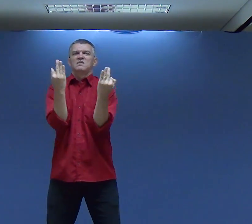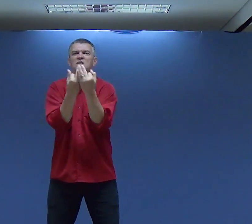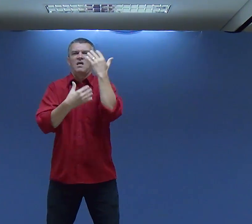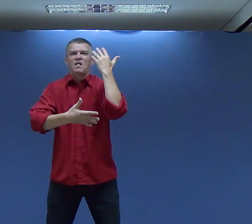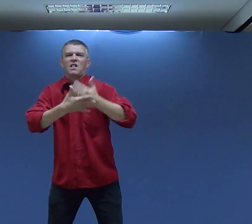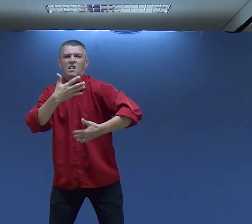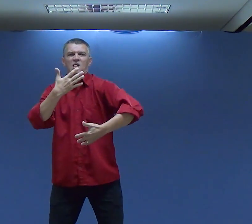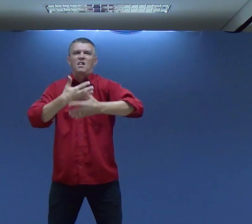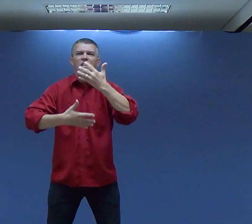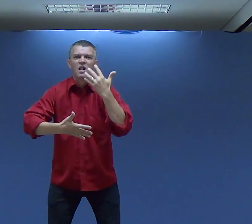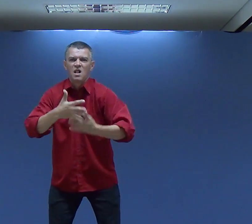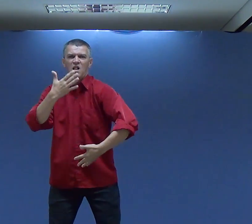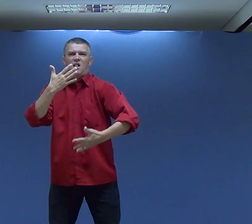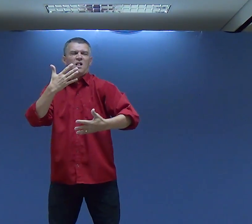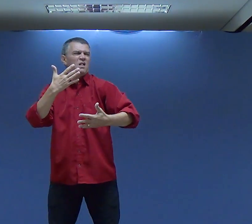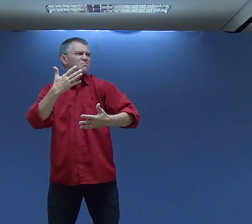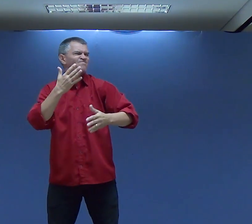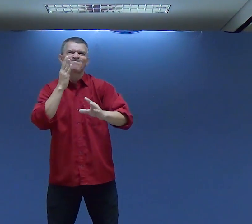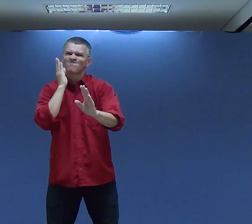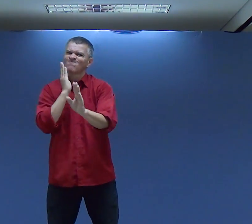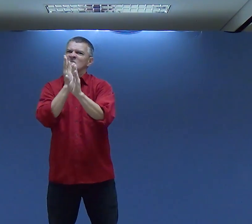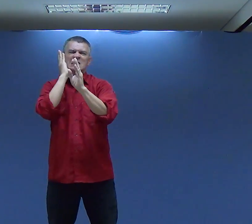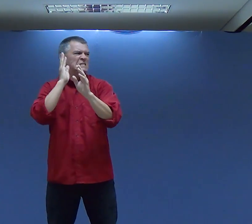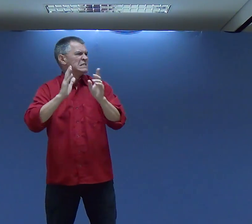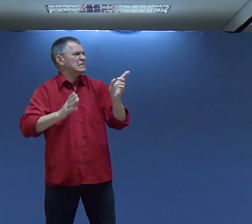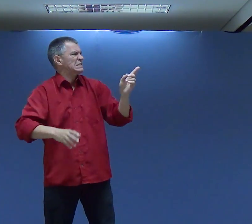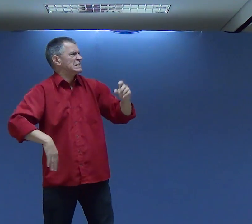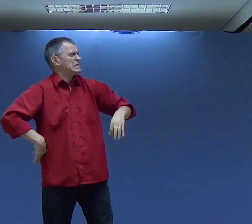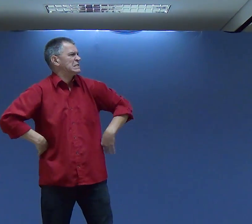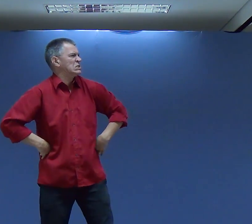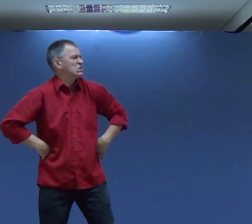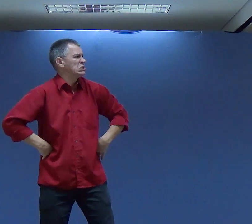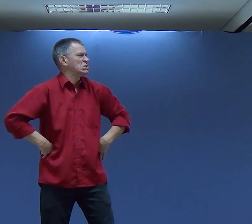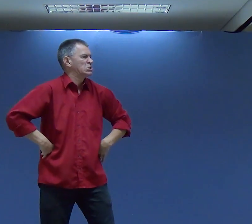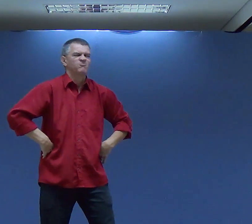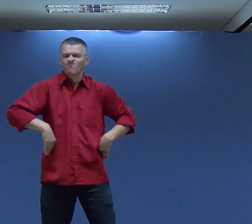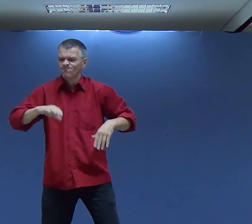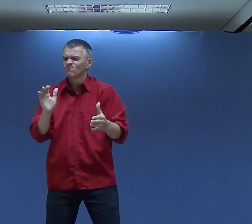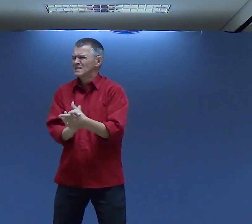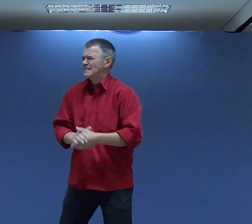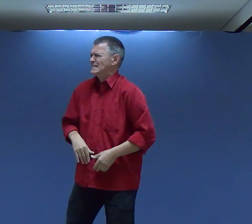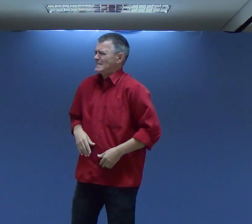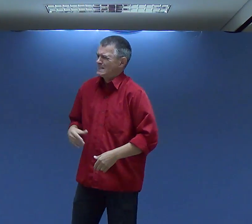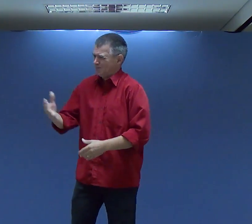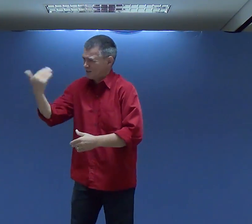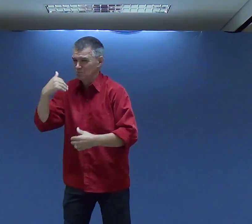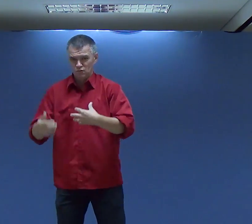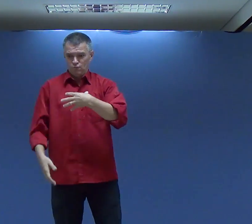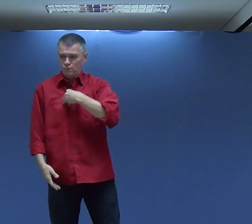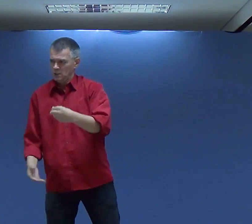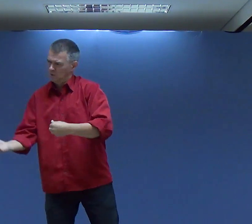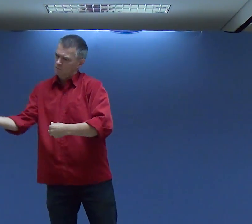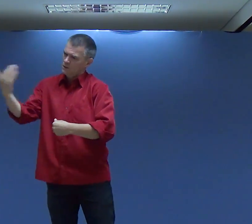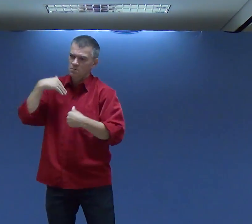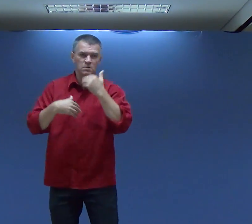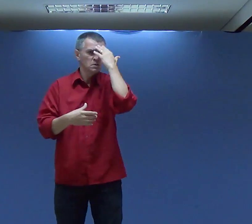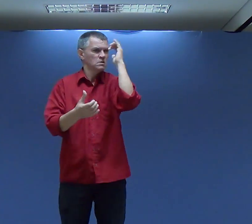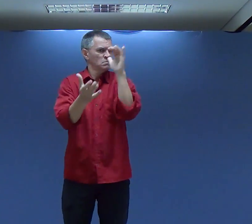parede significava O inimigo que consegue Vazar e derrubar E acampanhar a família E eu